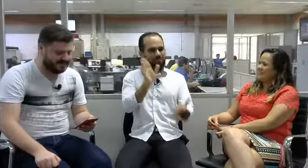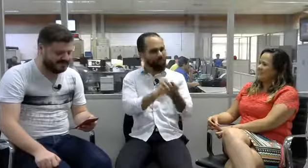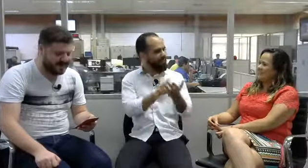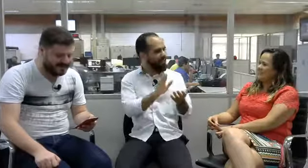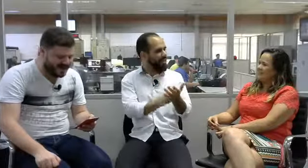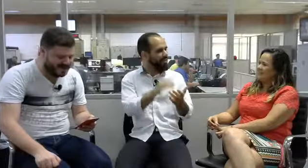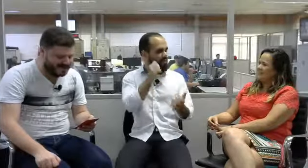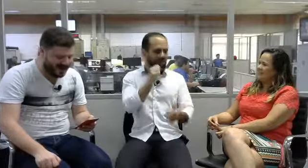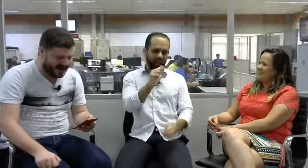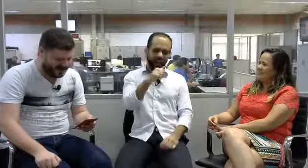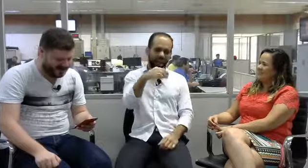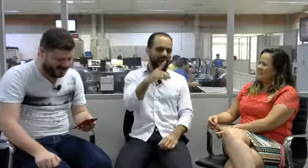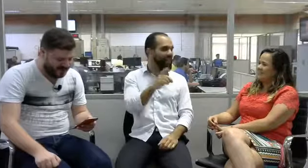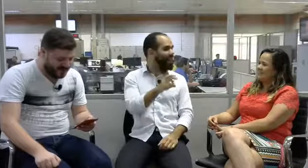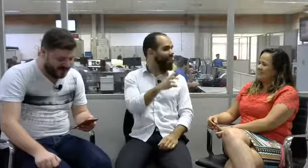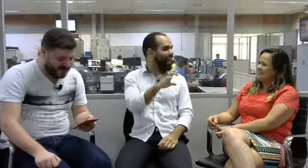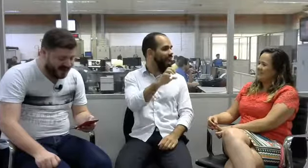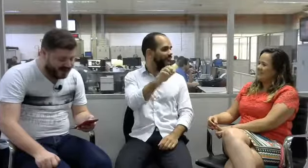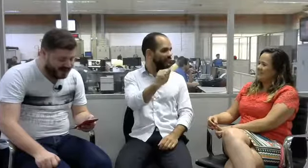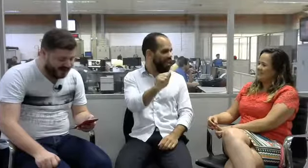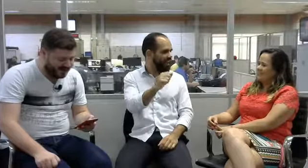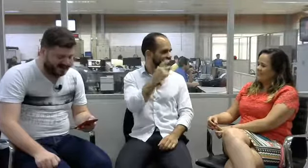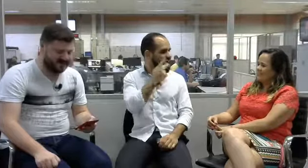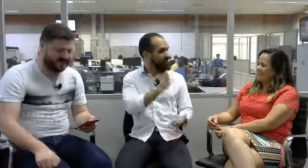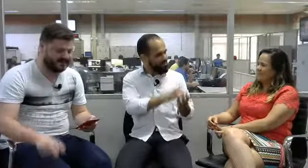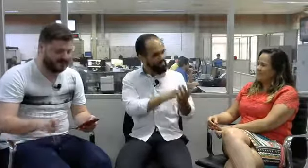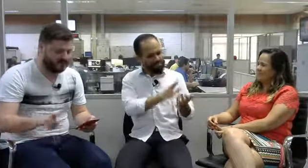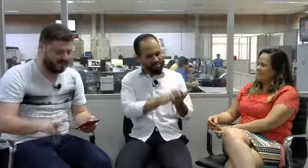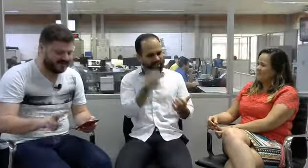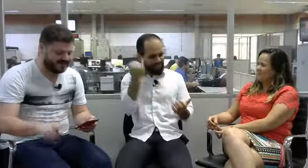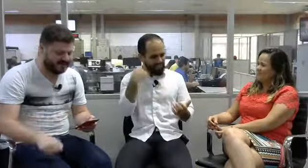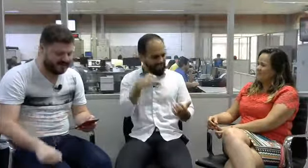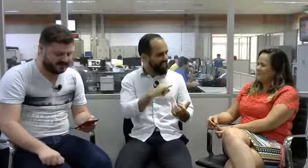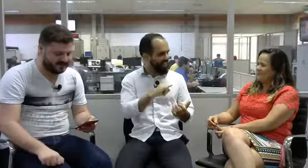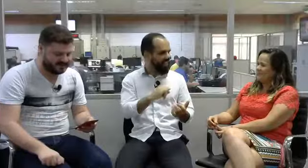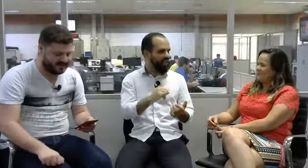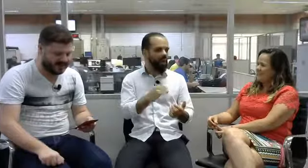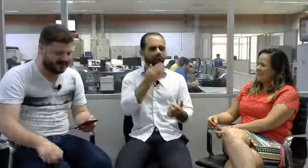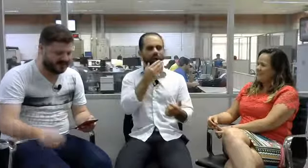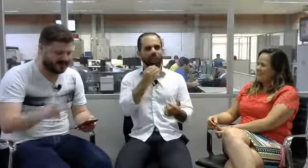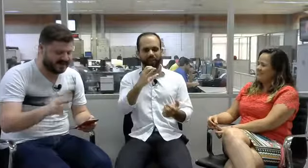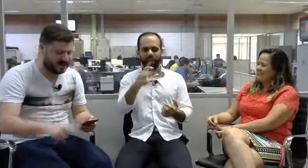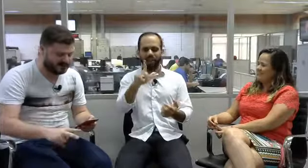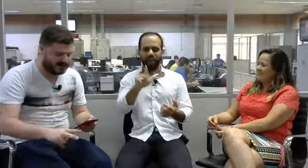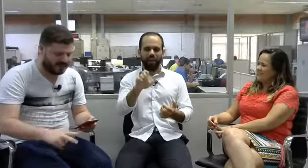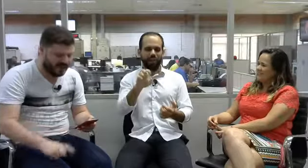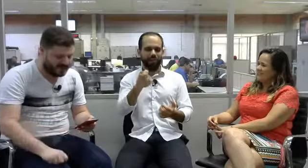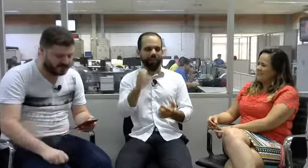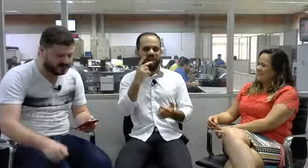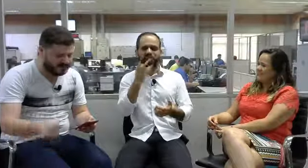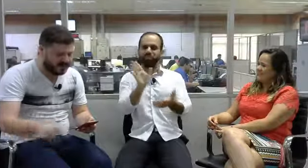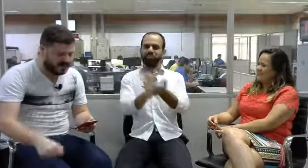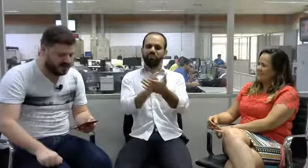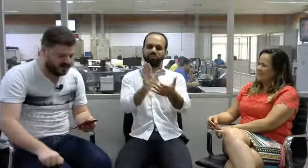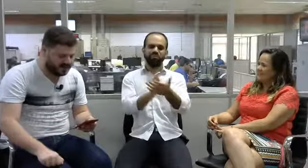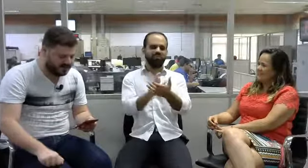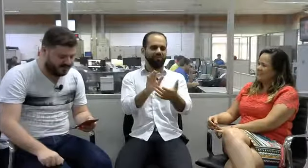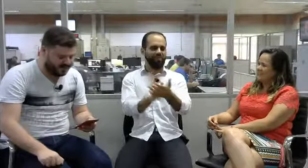parabéns, Jaque. Kleber Magalhães, dois excelentes profissionais. Glaucio Camargos e Jaqueline Fontes,